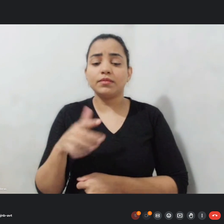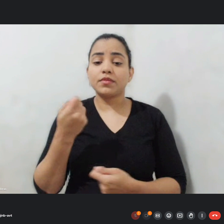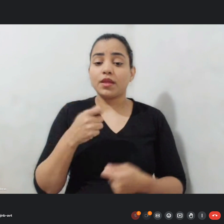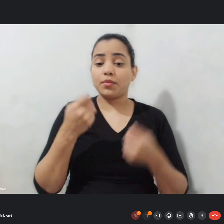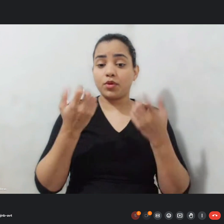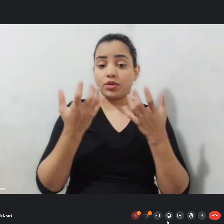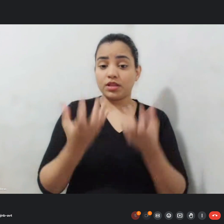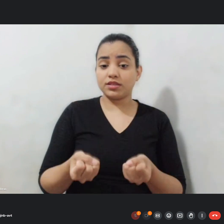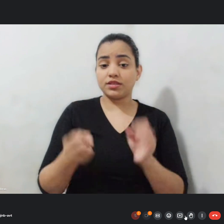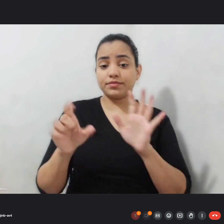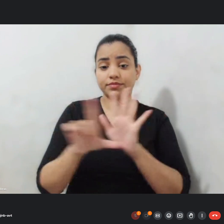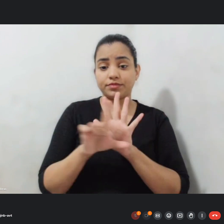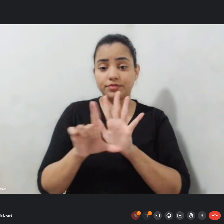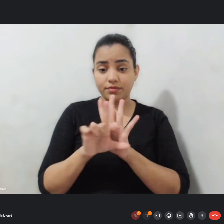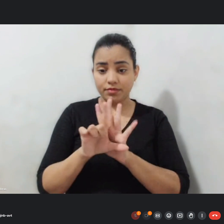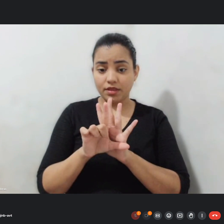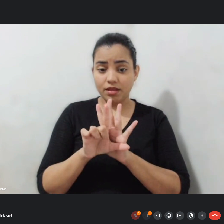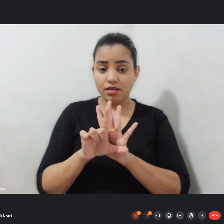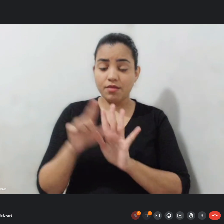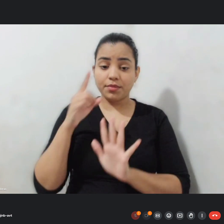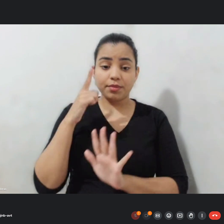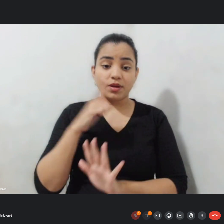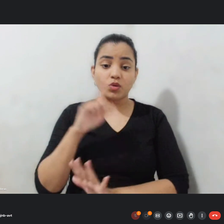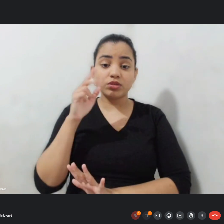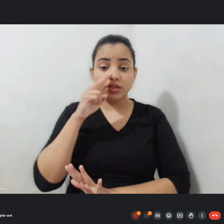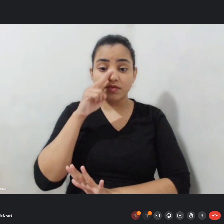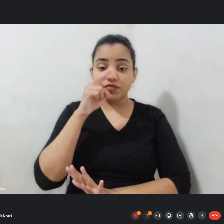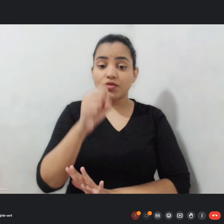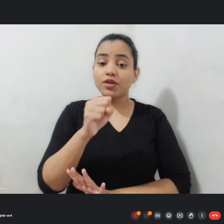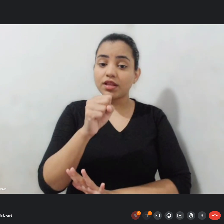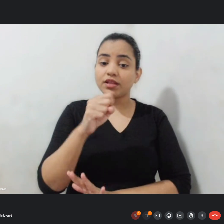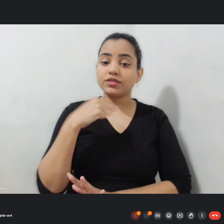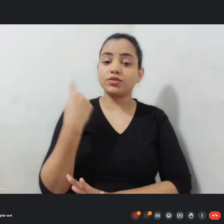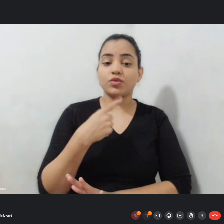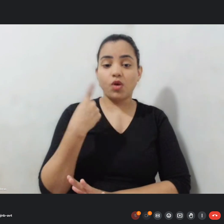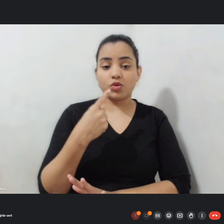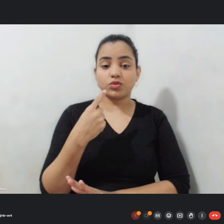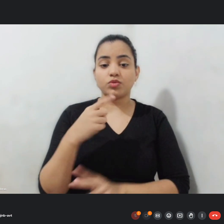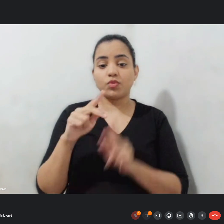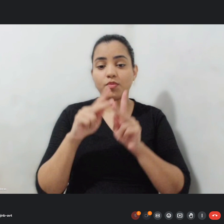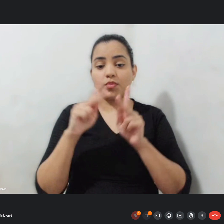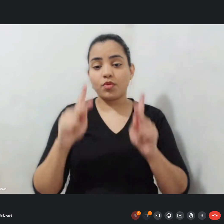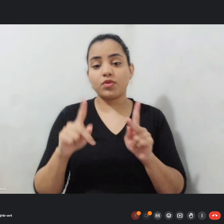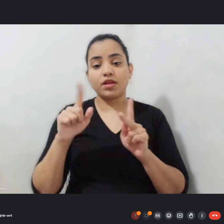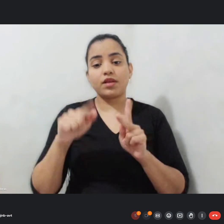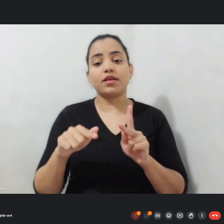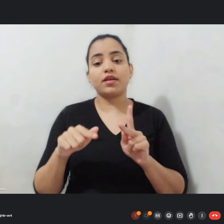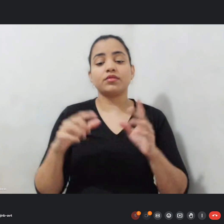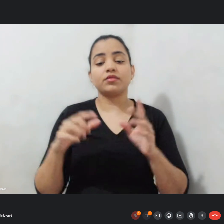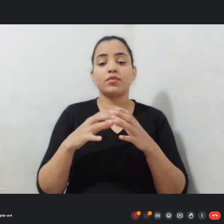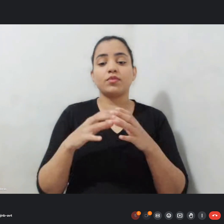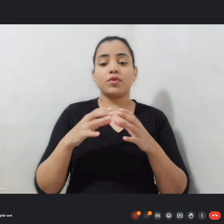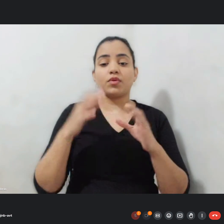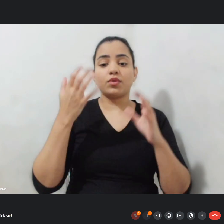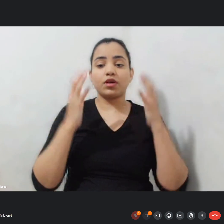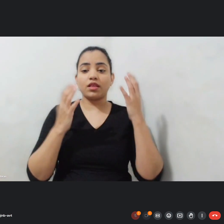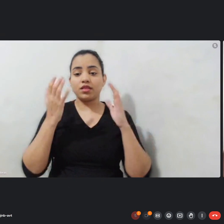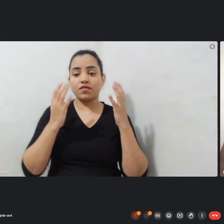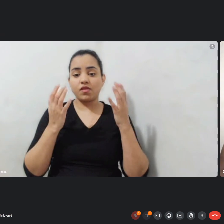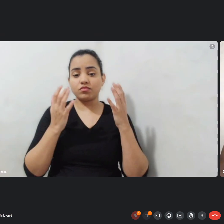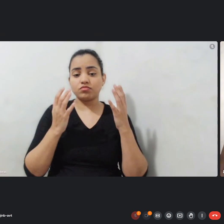fortalecimento desse nosso desse nosso projeto né que é do bloco do carnaval que é o sem preconceito eu vou